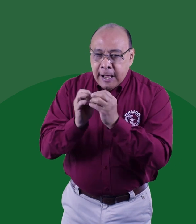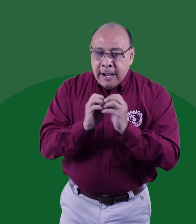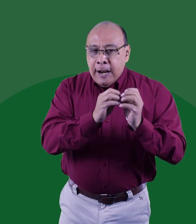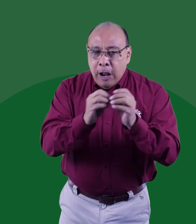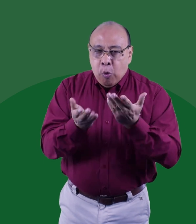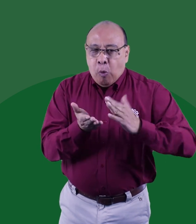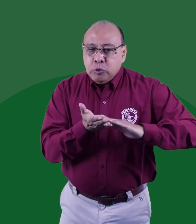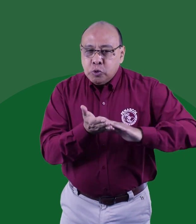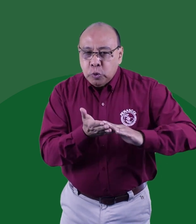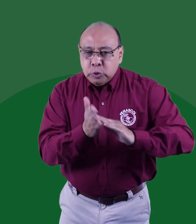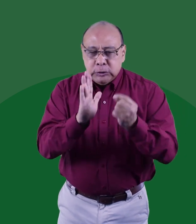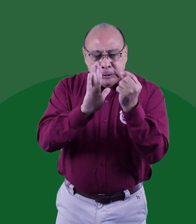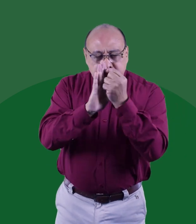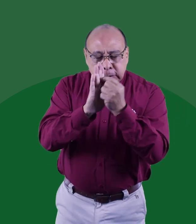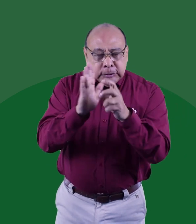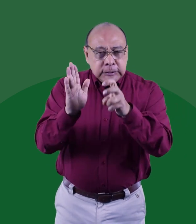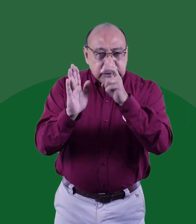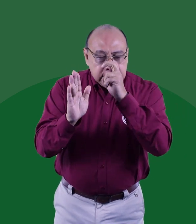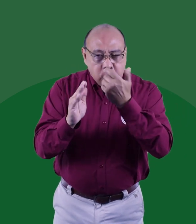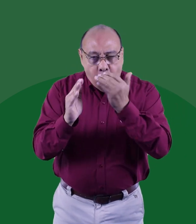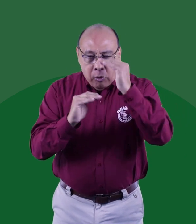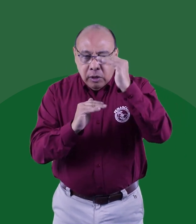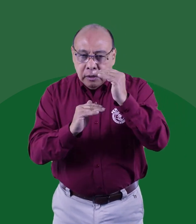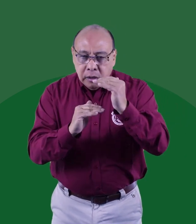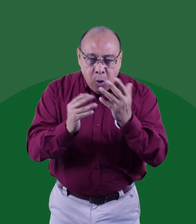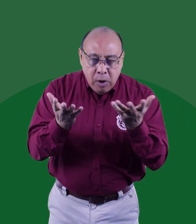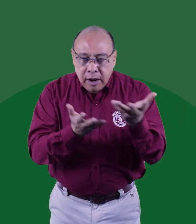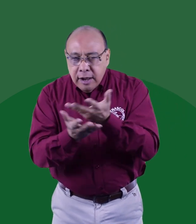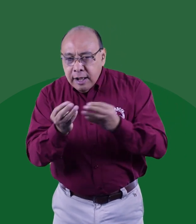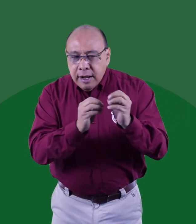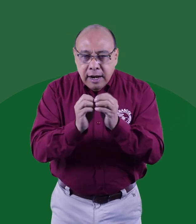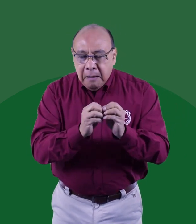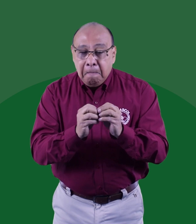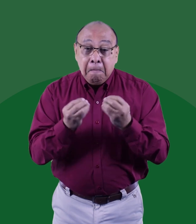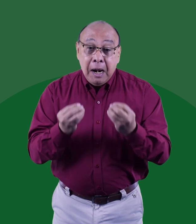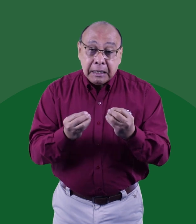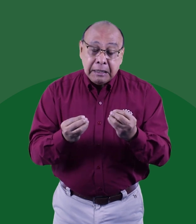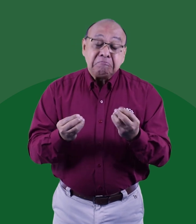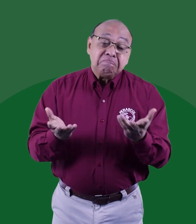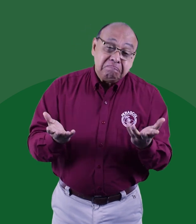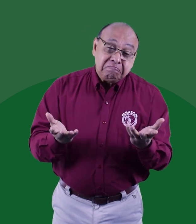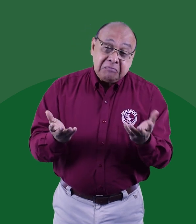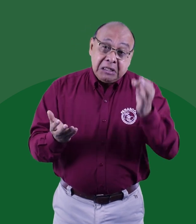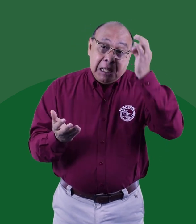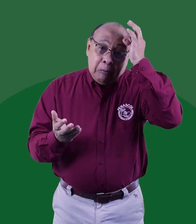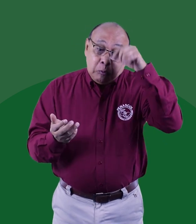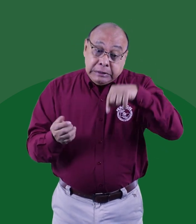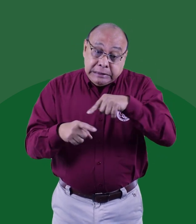Ahora, desde el ministerio TIC se encuentran en diálogos acerca de cómo lograr ajustar estos requerimientos del